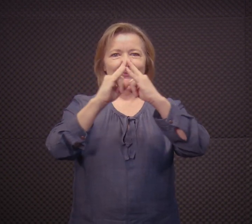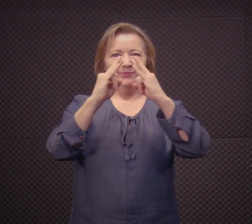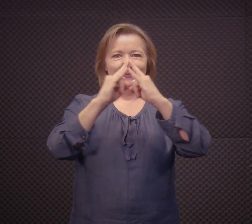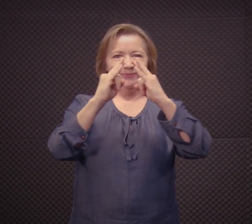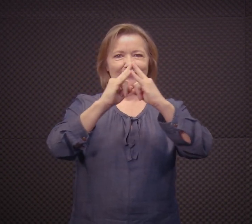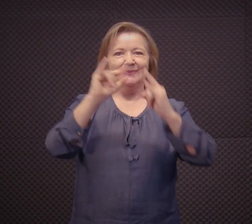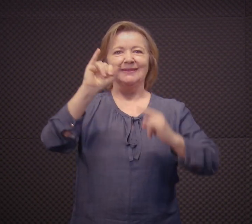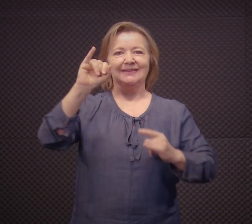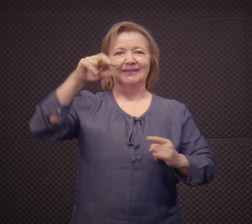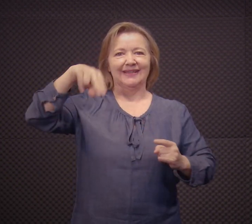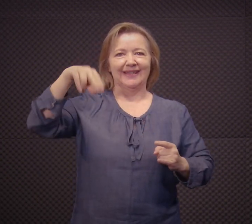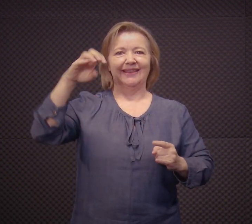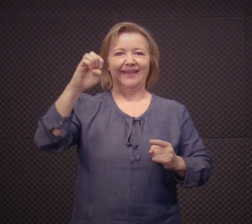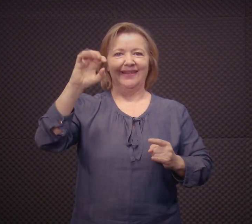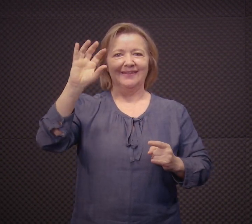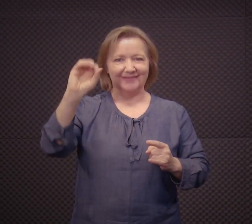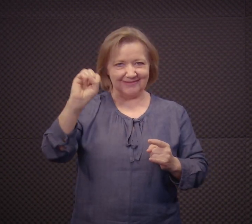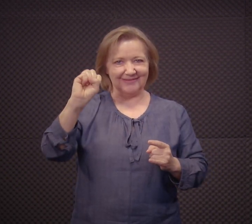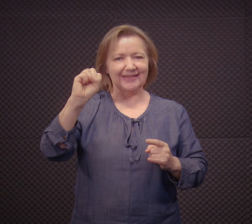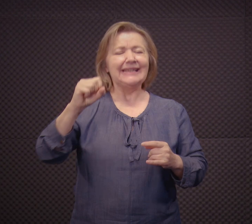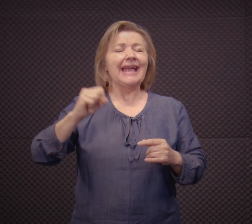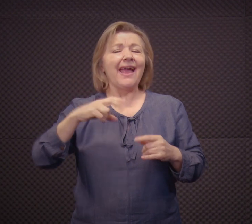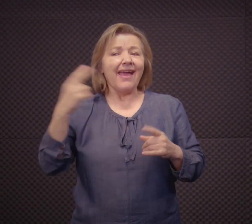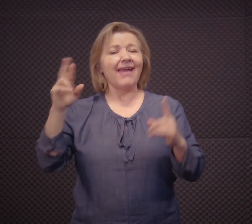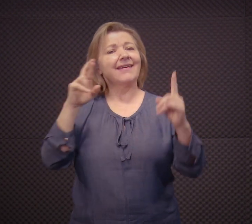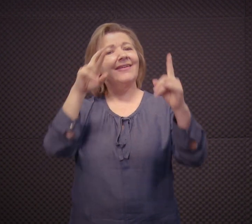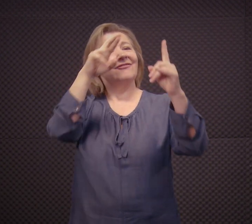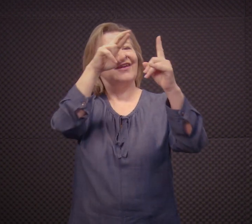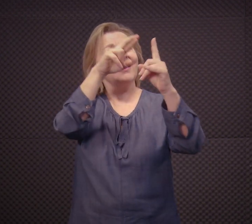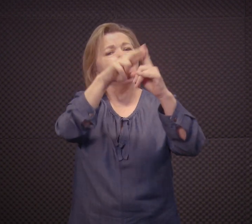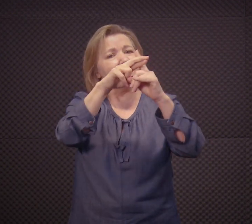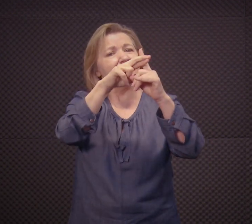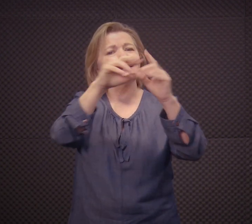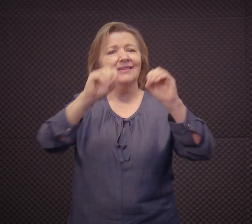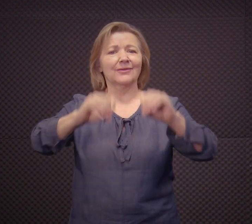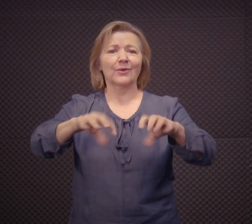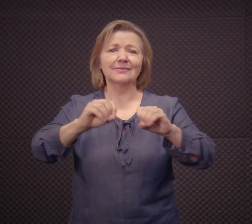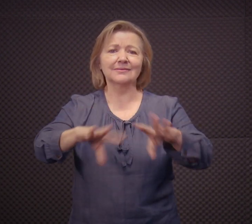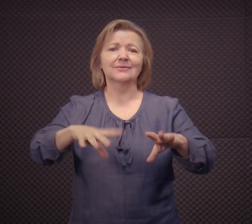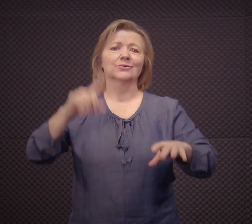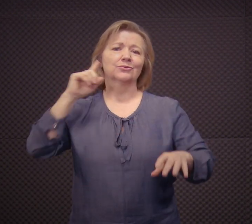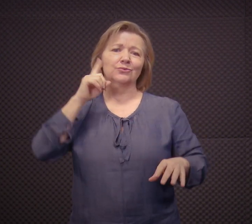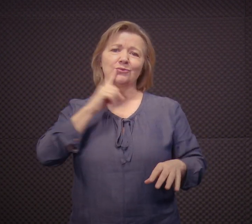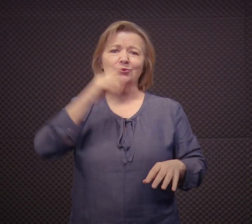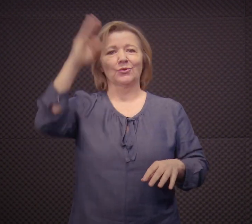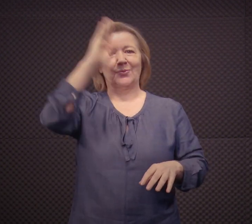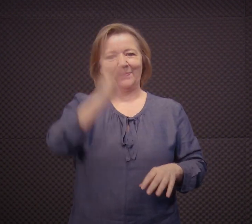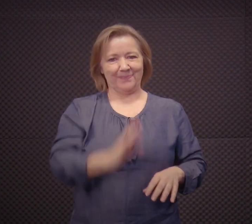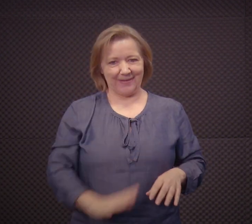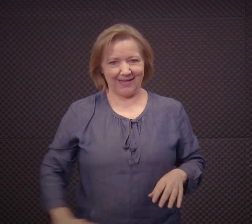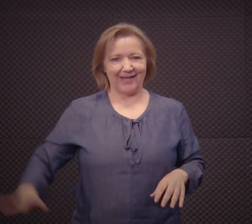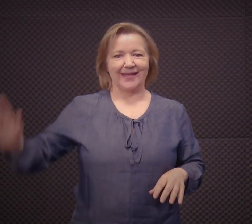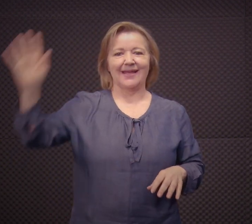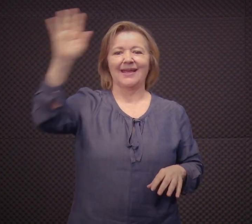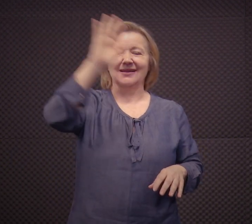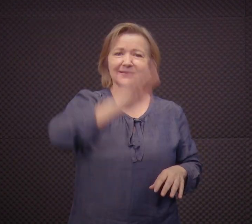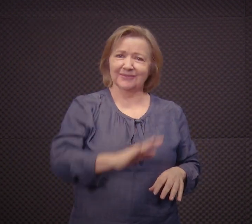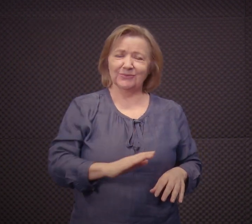O sinal da escola é este, o nome é INES, no Rio de Janeiro. É a referência da educação de